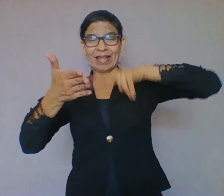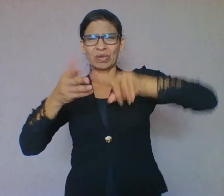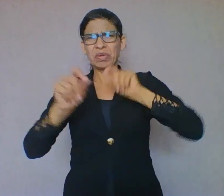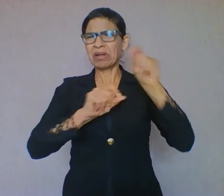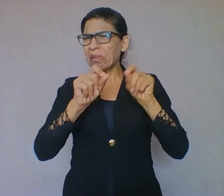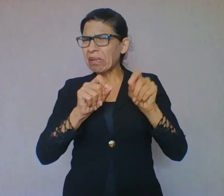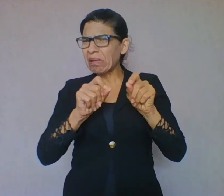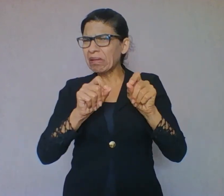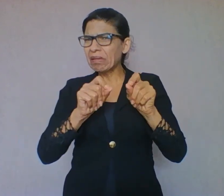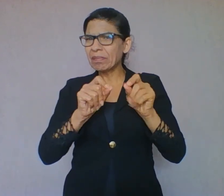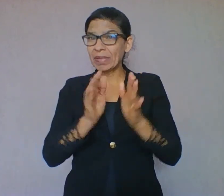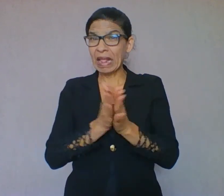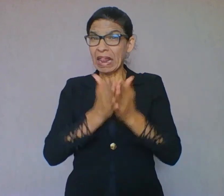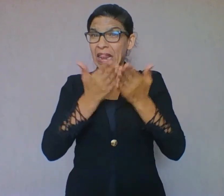Livros, biblioteca,